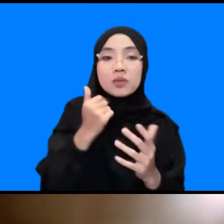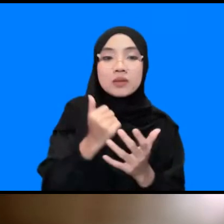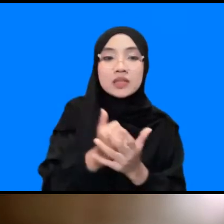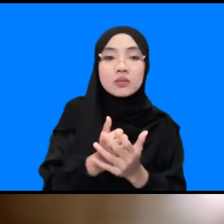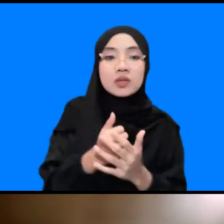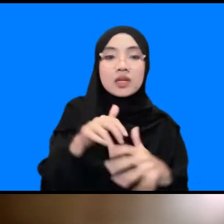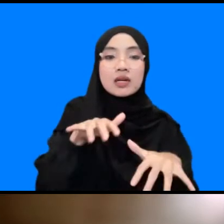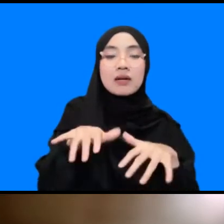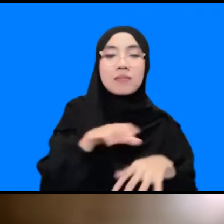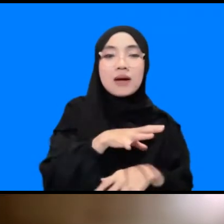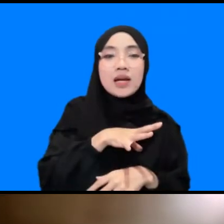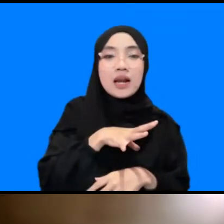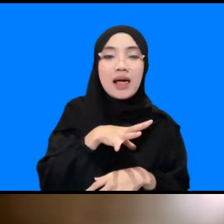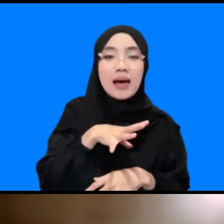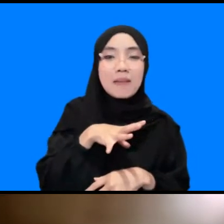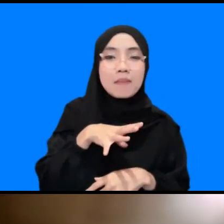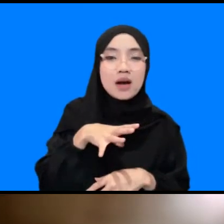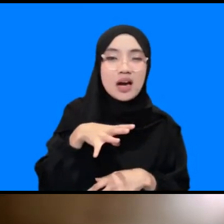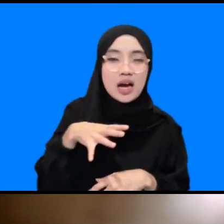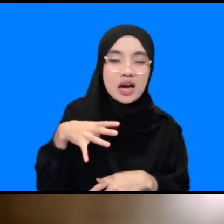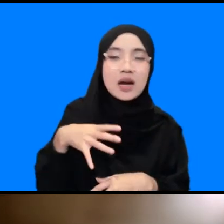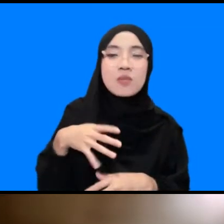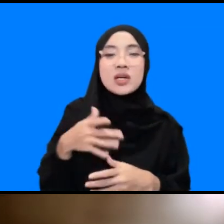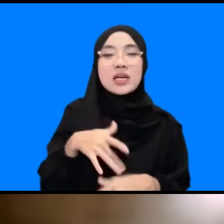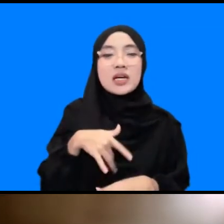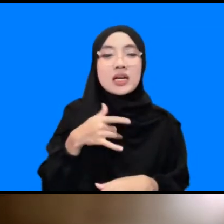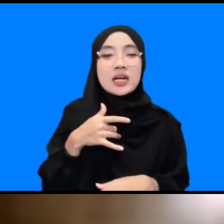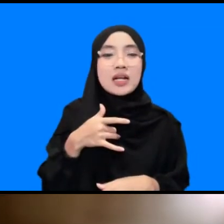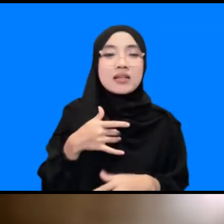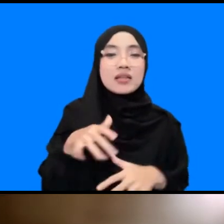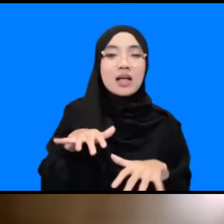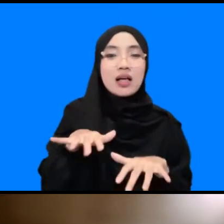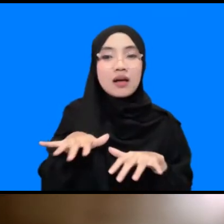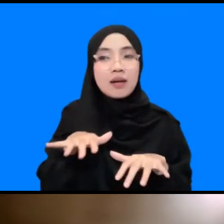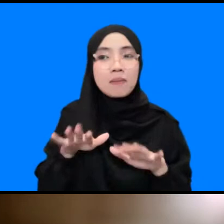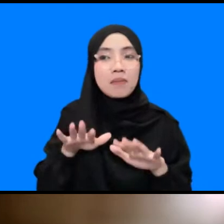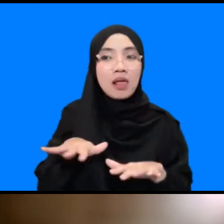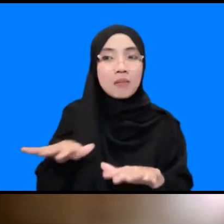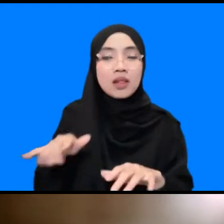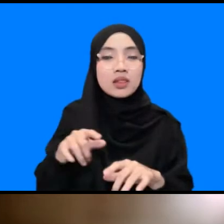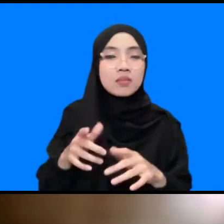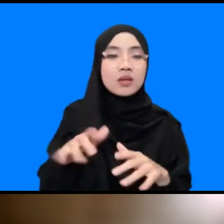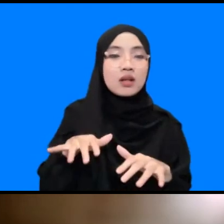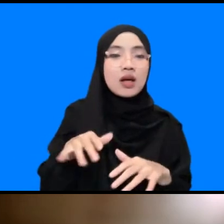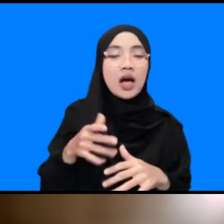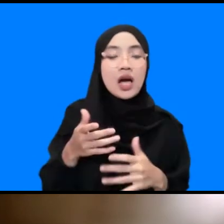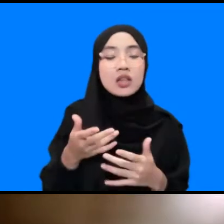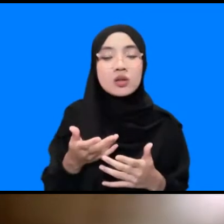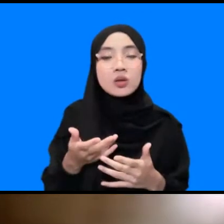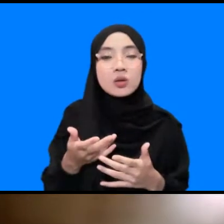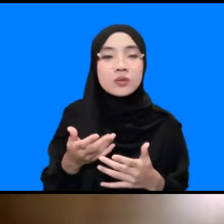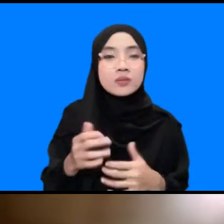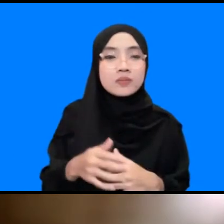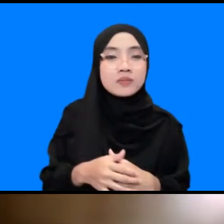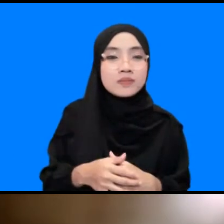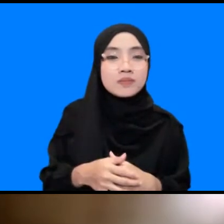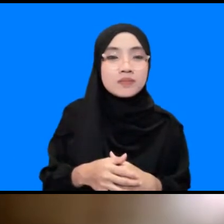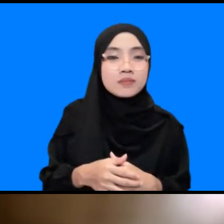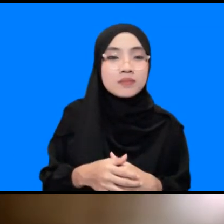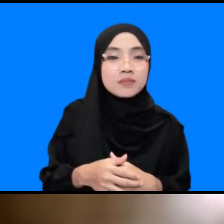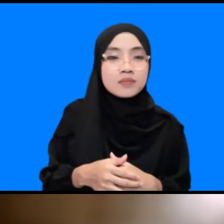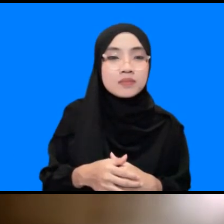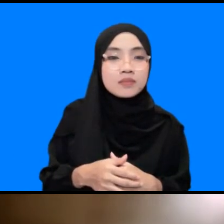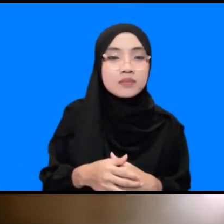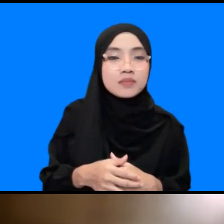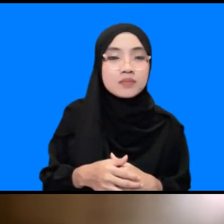walaupun terasa umat hidup atau lebih bahkan kalau tempatnya terselamat dan